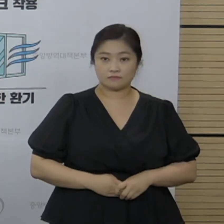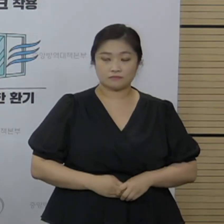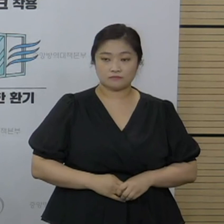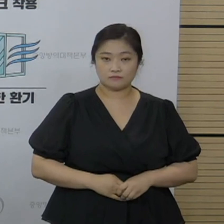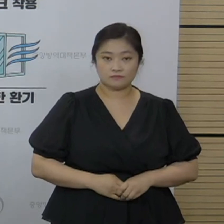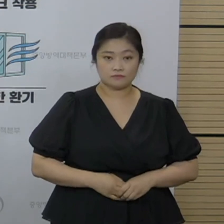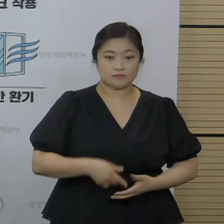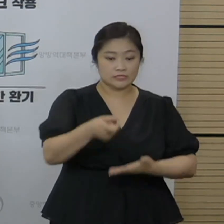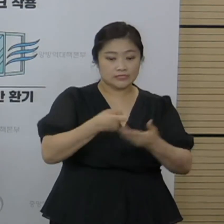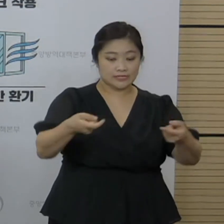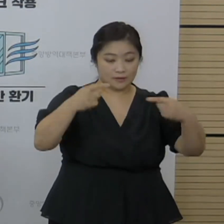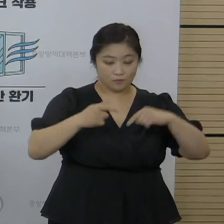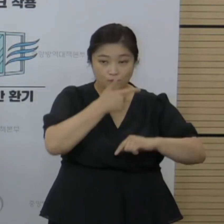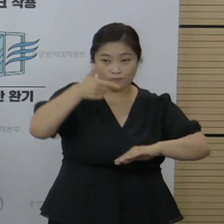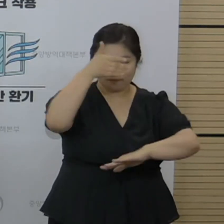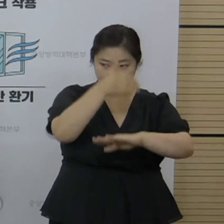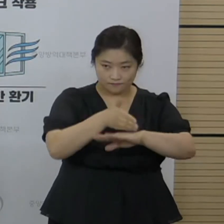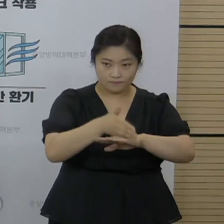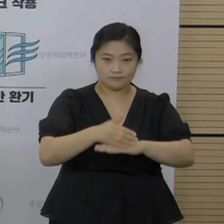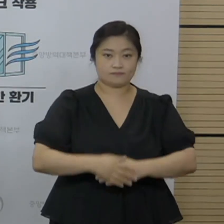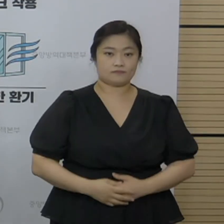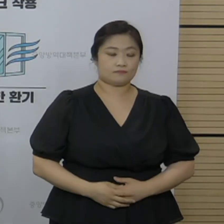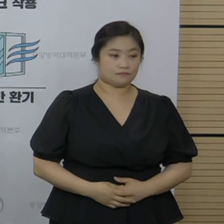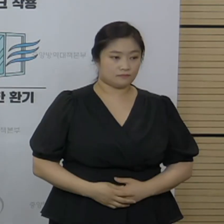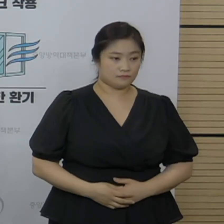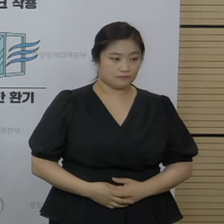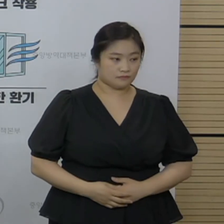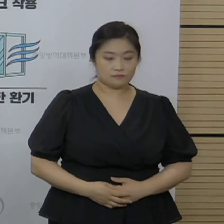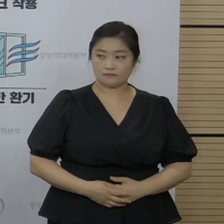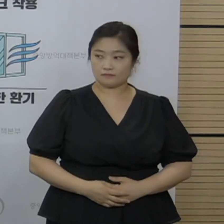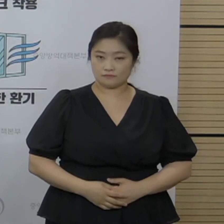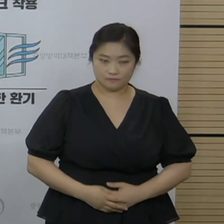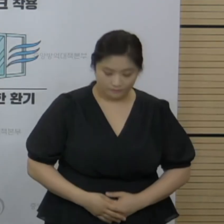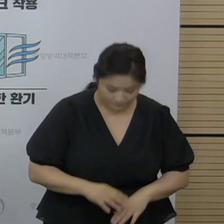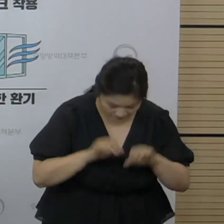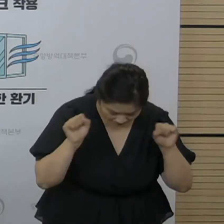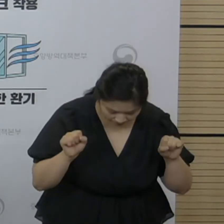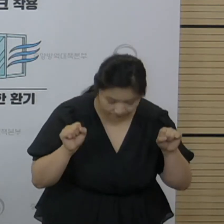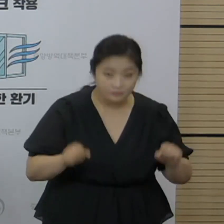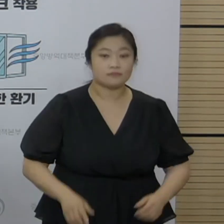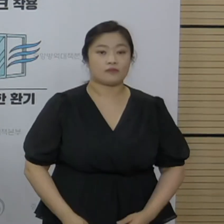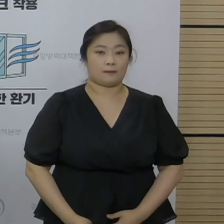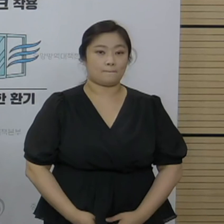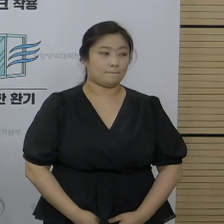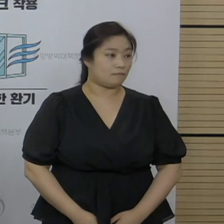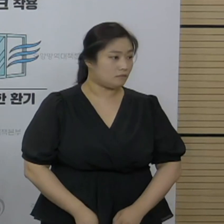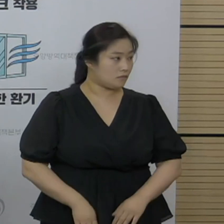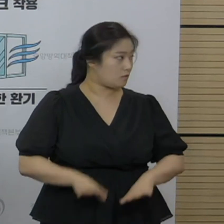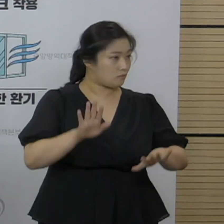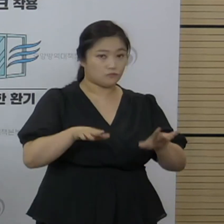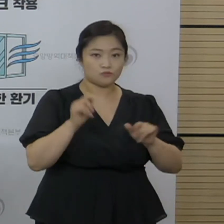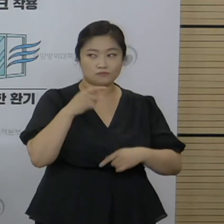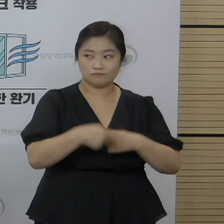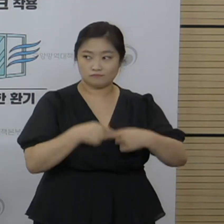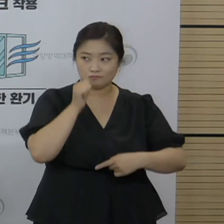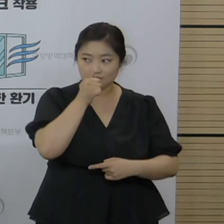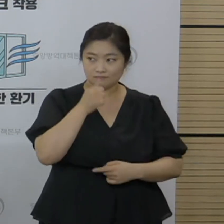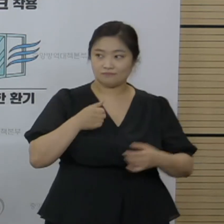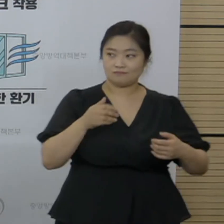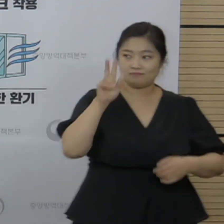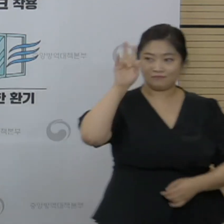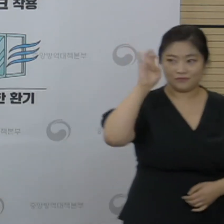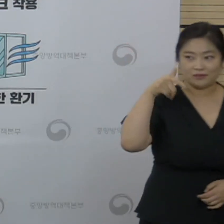기자님들 참여해 주셔서 감사합니다. 네, 이상으로 브리핑 마치겠습니다. 오늘 수호 통역은 최연서,